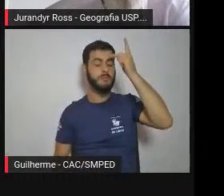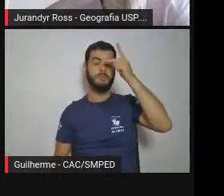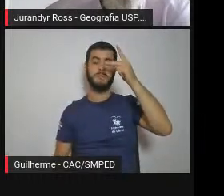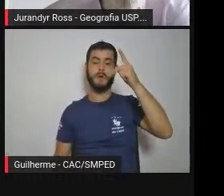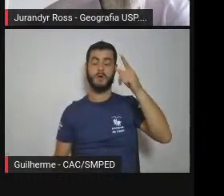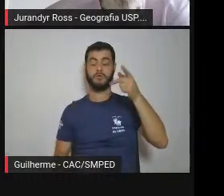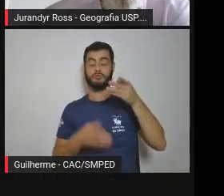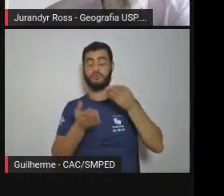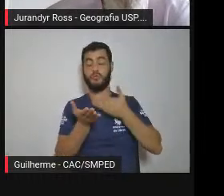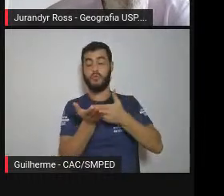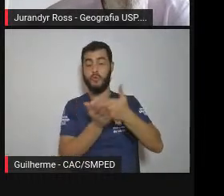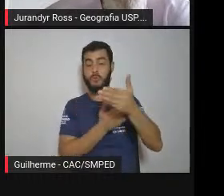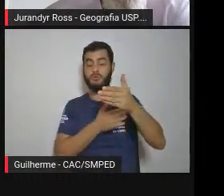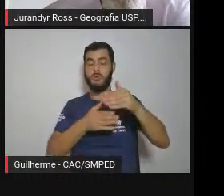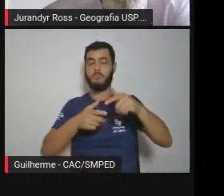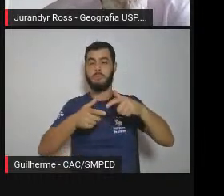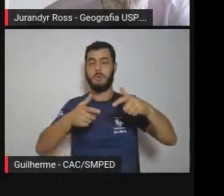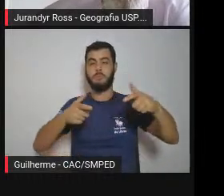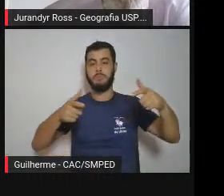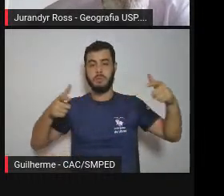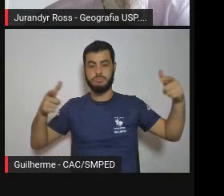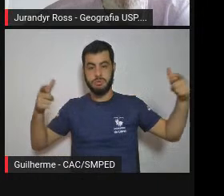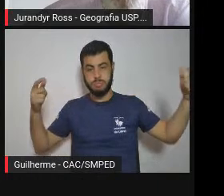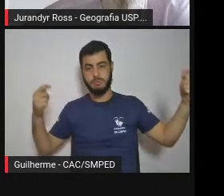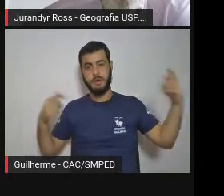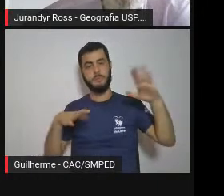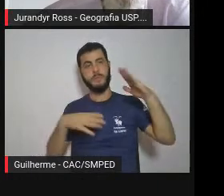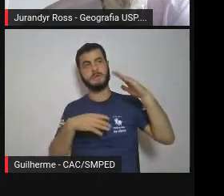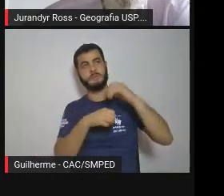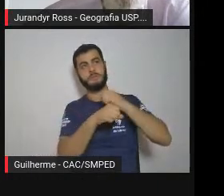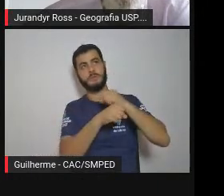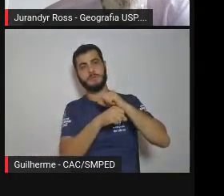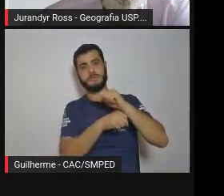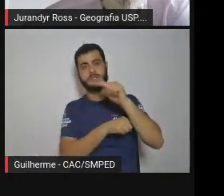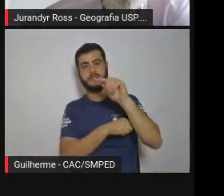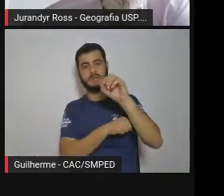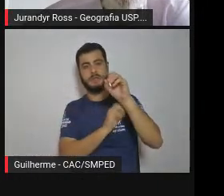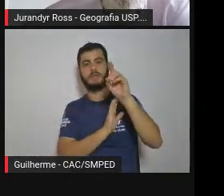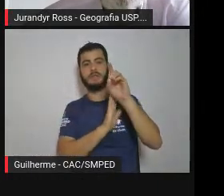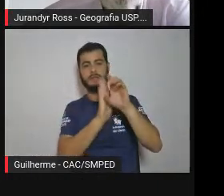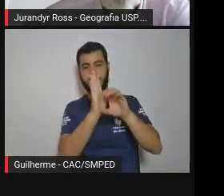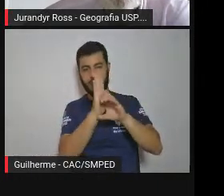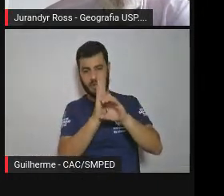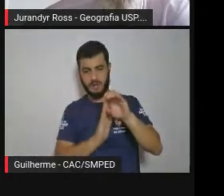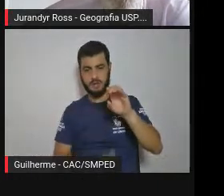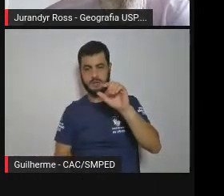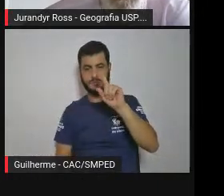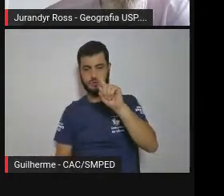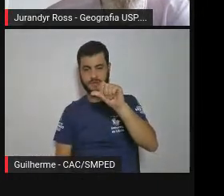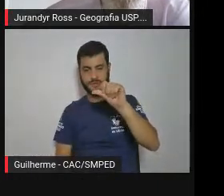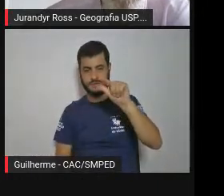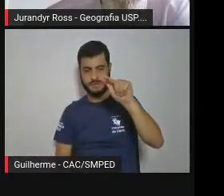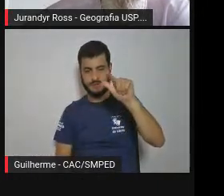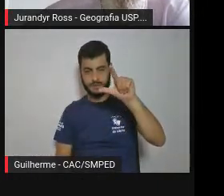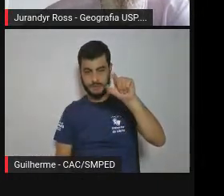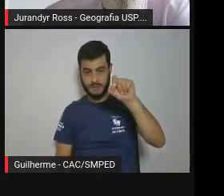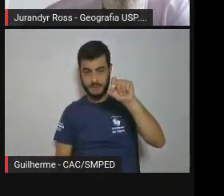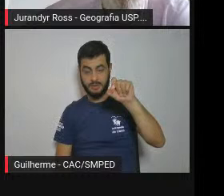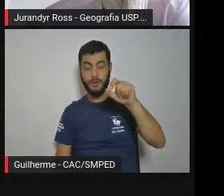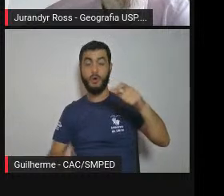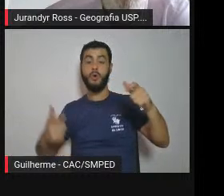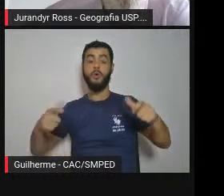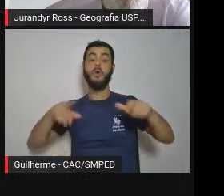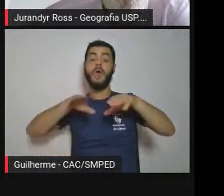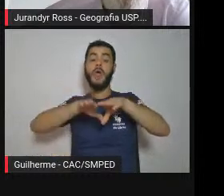de 60, também vamos mostrar um pouco isso, ele cresceu onde as condições de relevo eram mais favoráveis. E